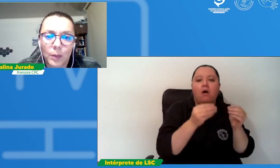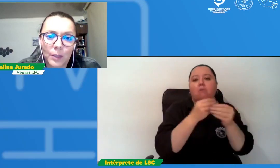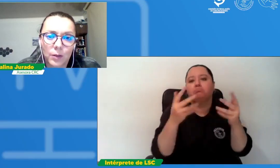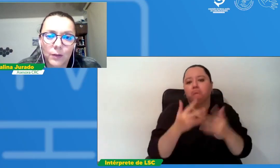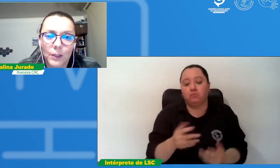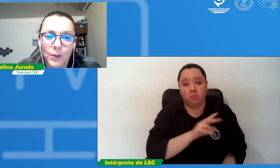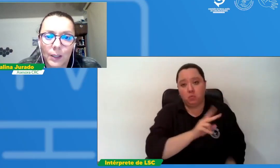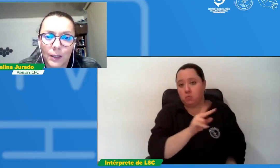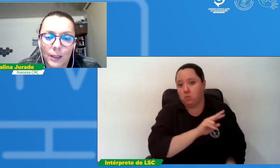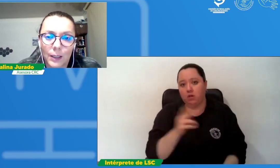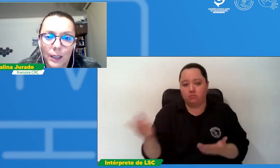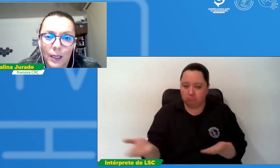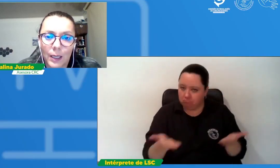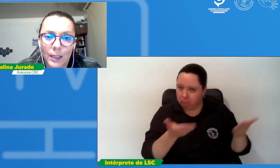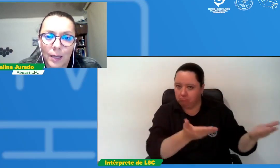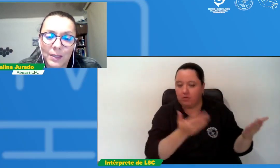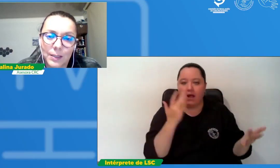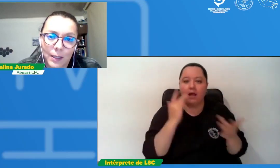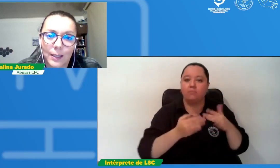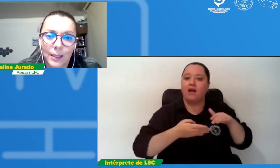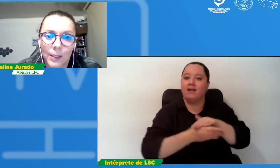mayor efectividad en el mensaje y en la narrativa